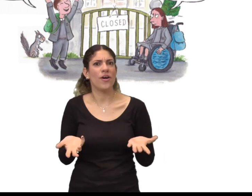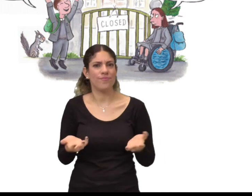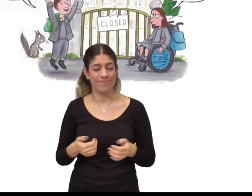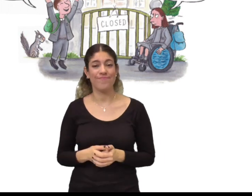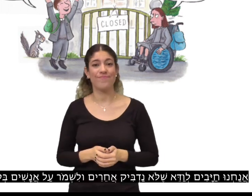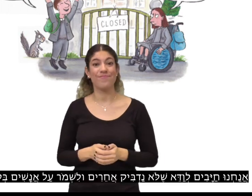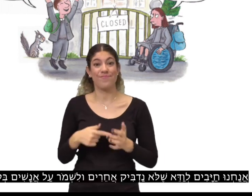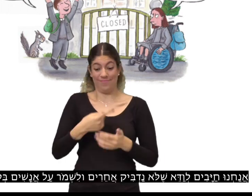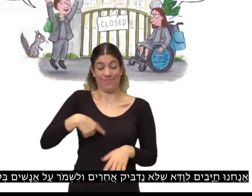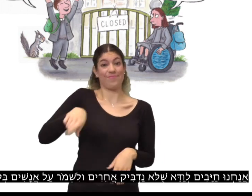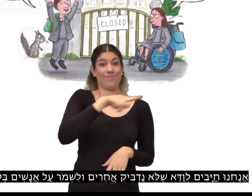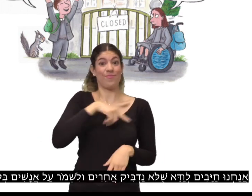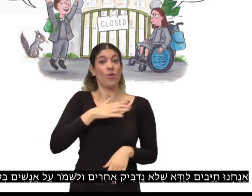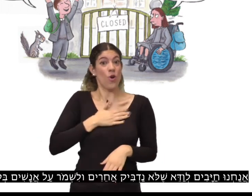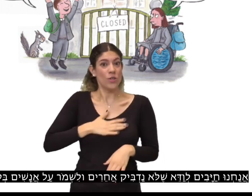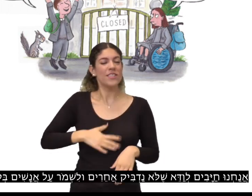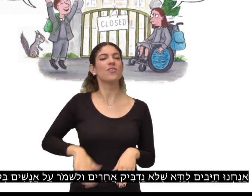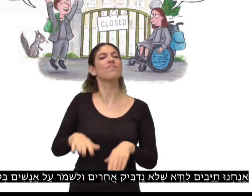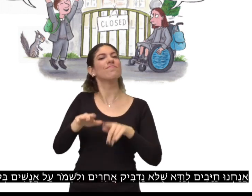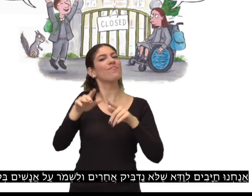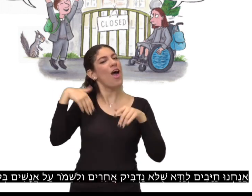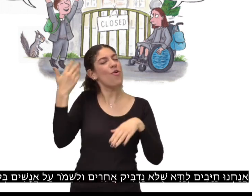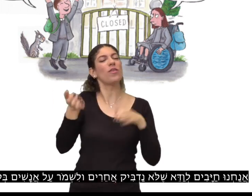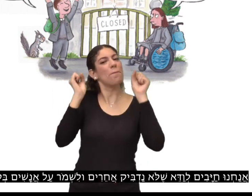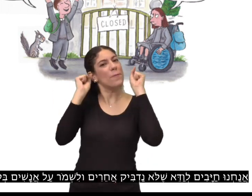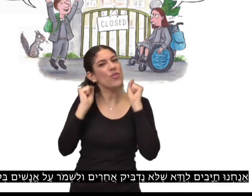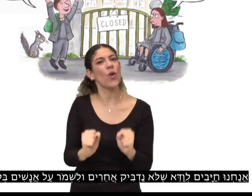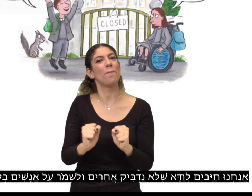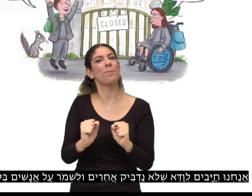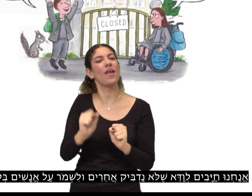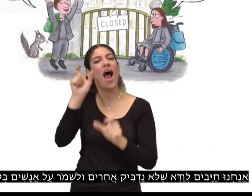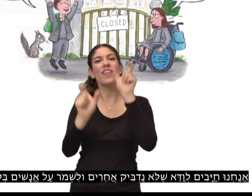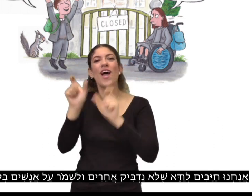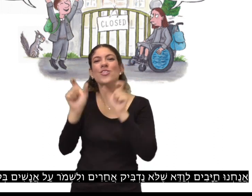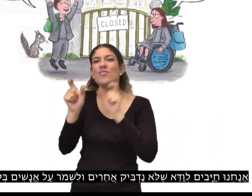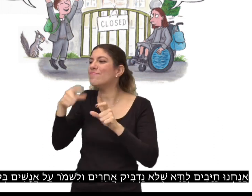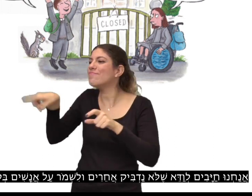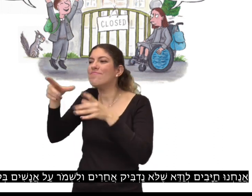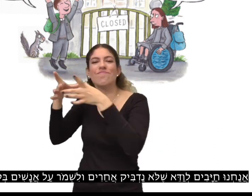אנחנו חייבים לוודא שלא נדביק אחרים ולשמור על אנשים בסיכון גבוה.